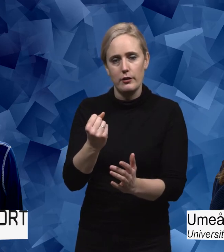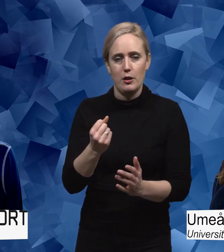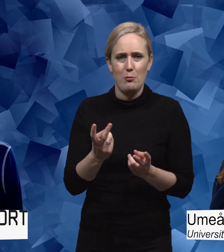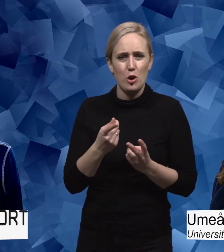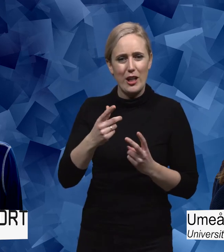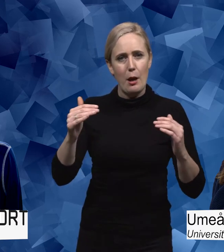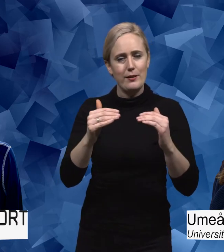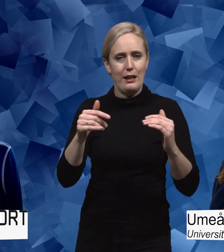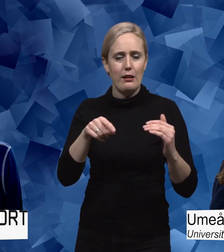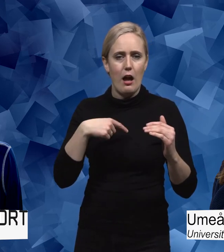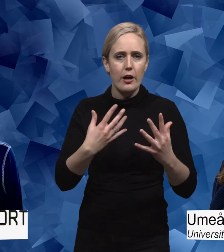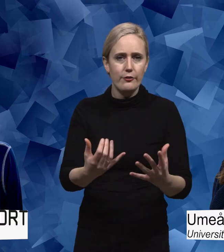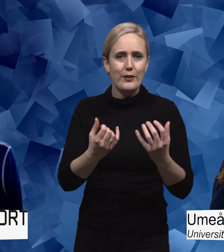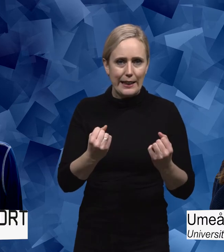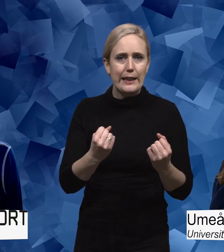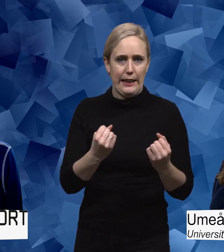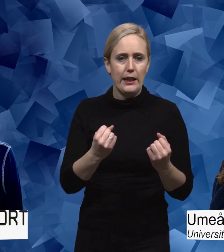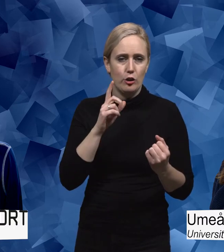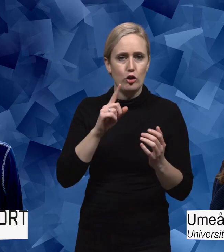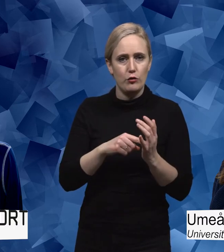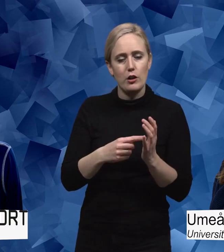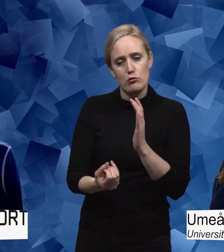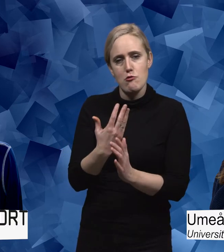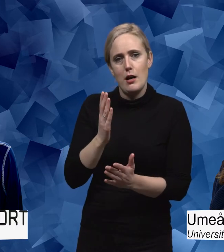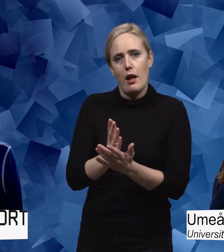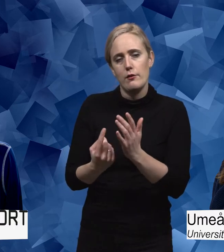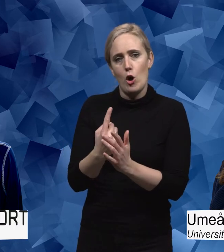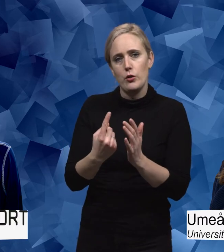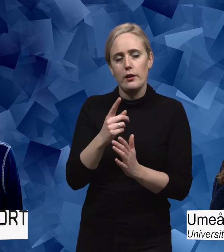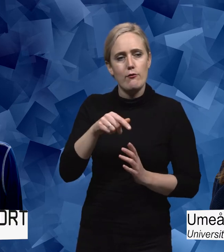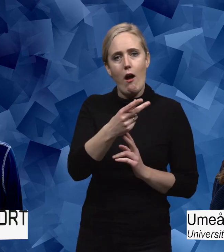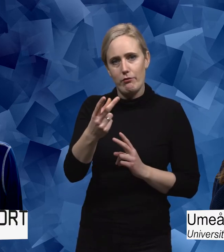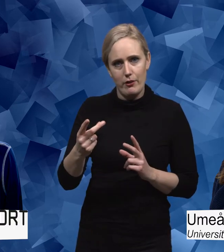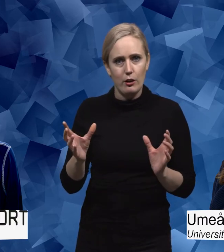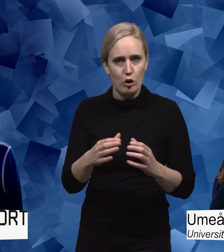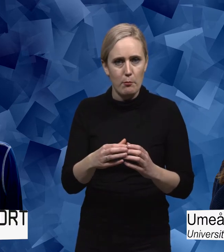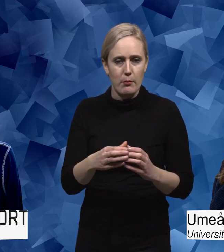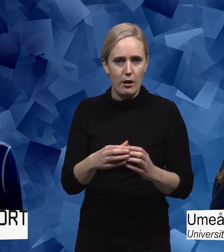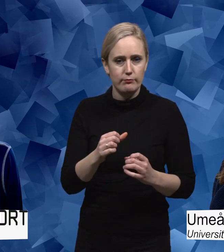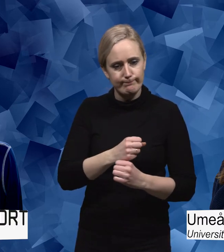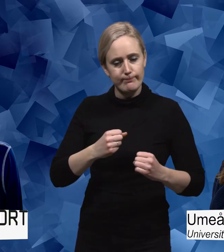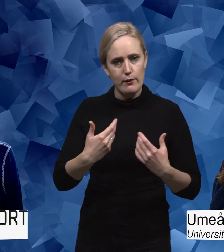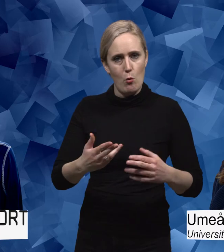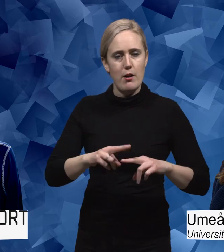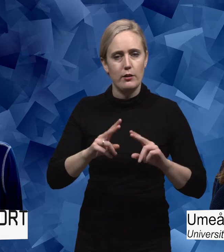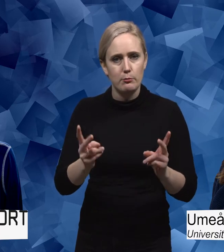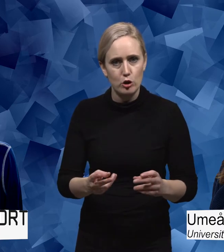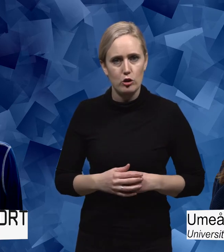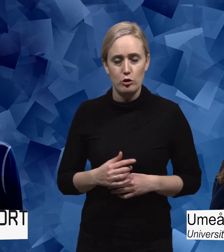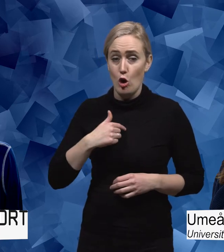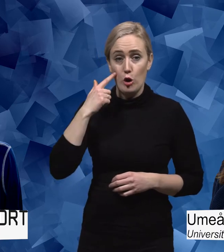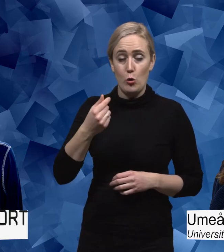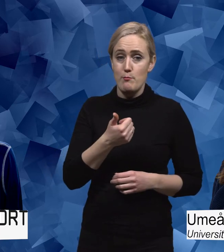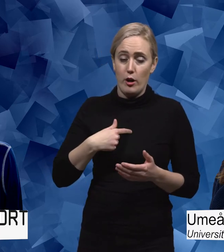jämställdheten är en viktigt murbräcke för att också skapa förutsättningar och möjligheter för andra grupper att ta plats. Så jag tror att det är ett